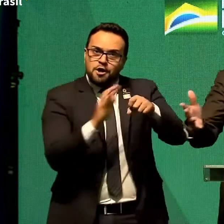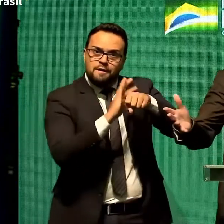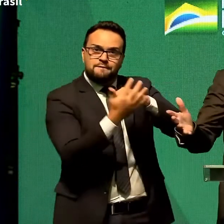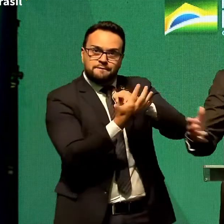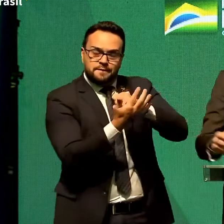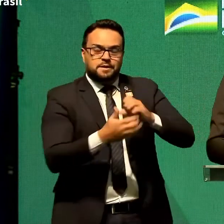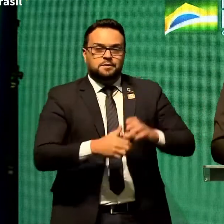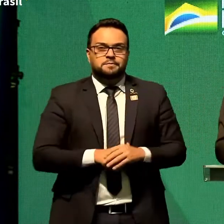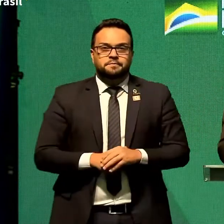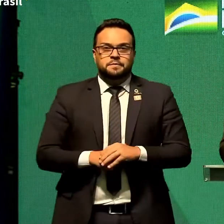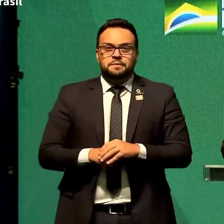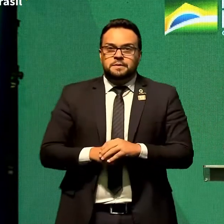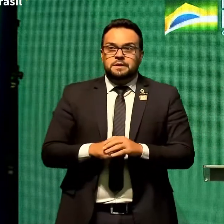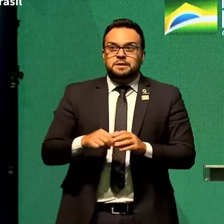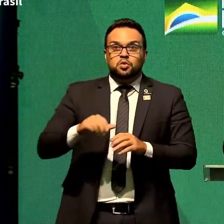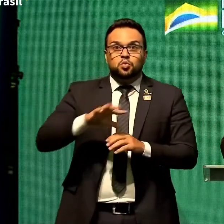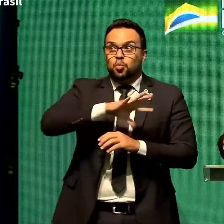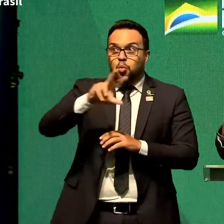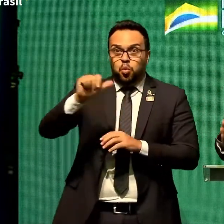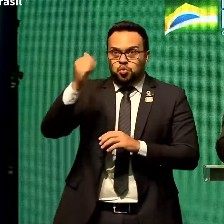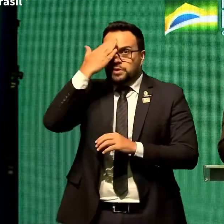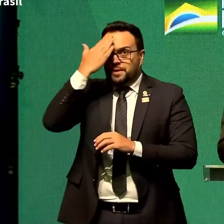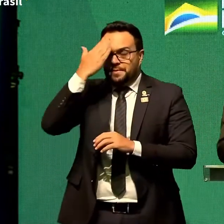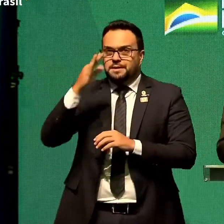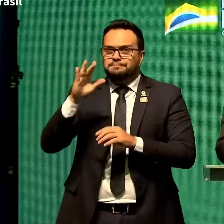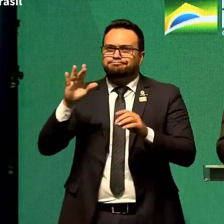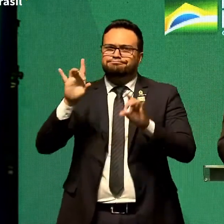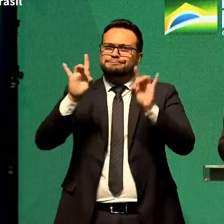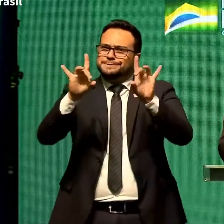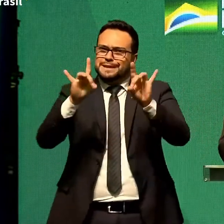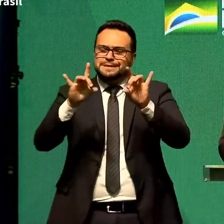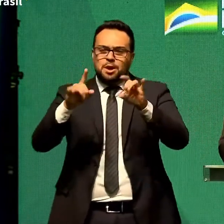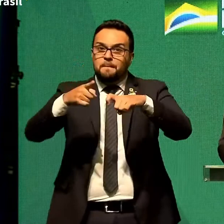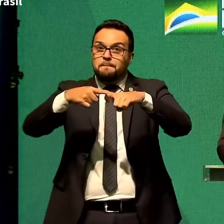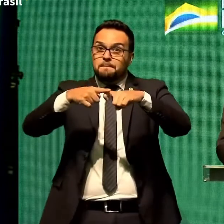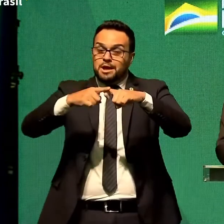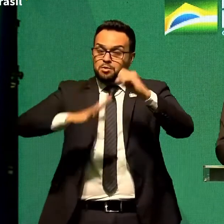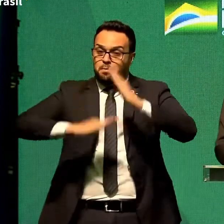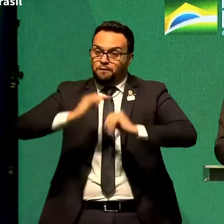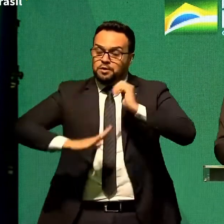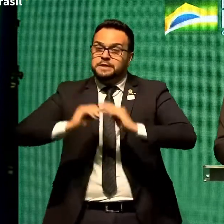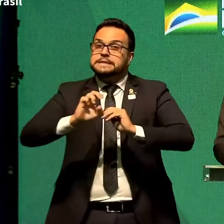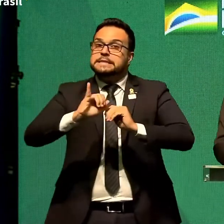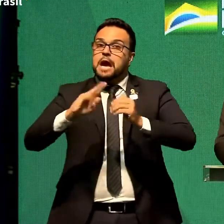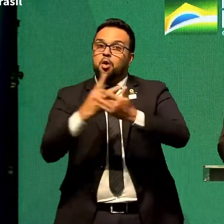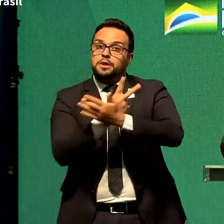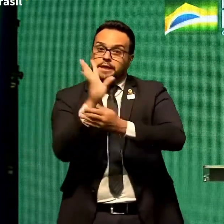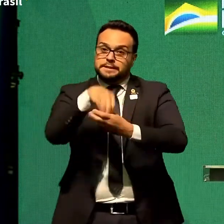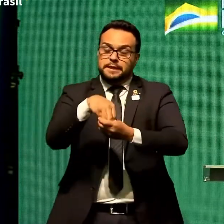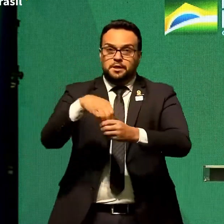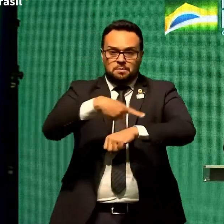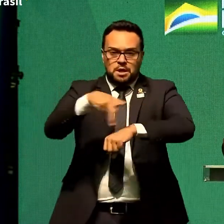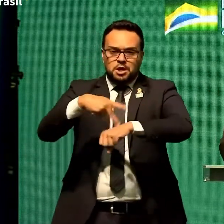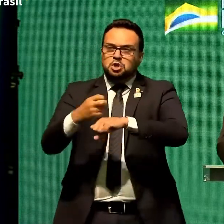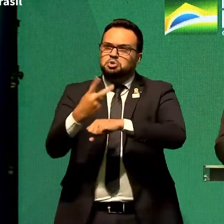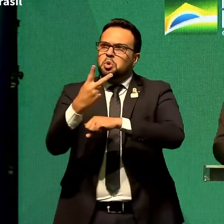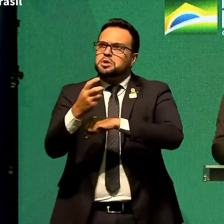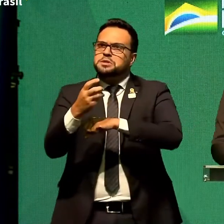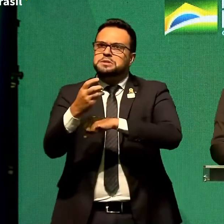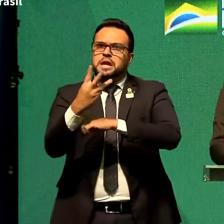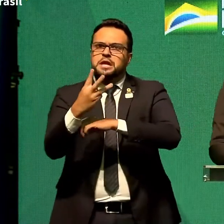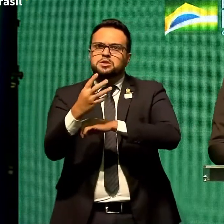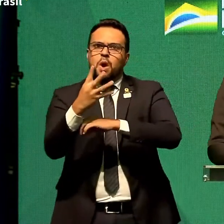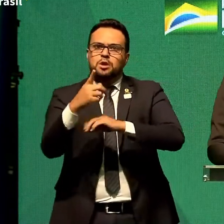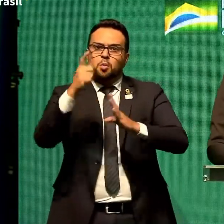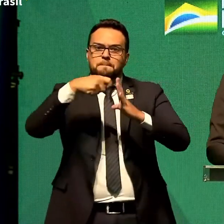especial os médicos. Se algo acontece num país e dois, três, quatro meses depois você fica sabendo,